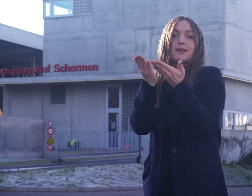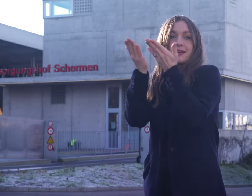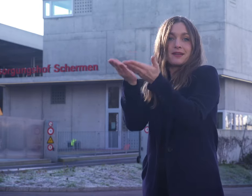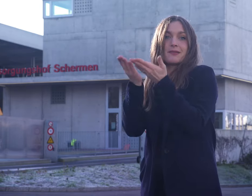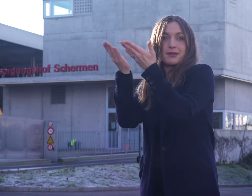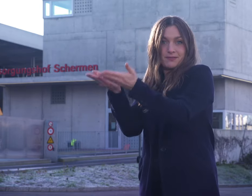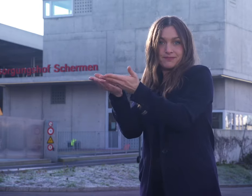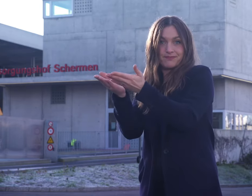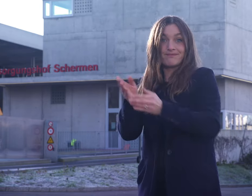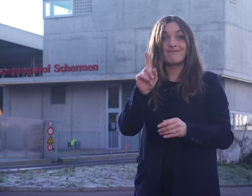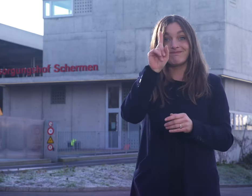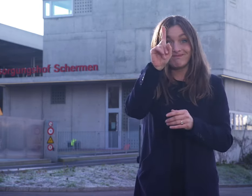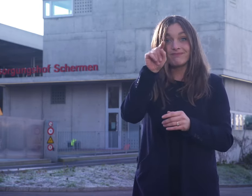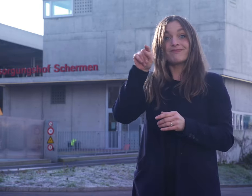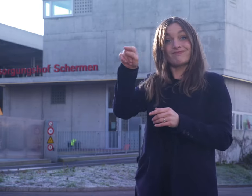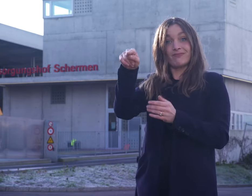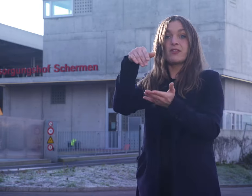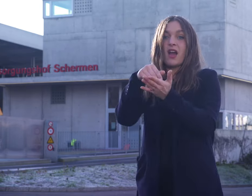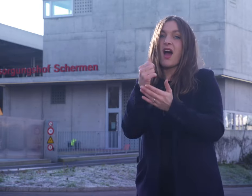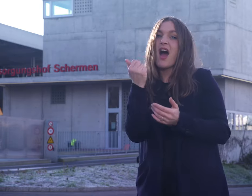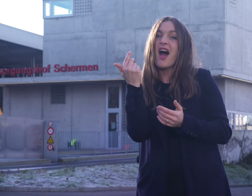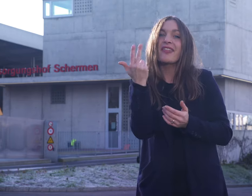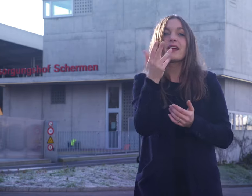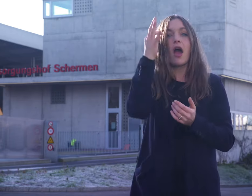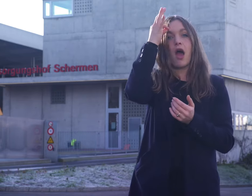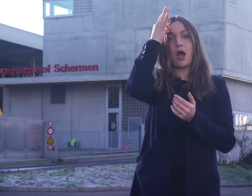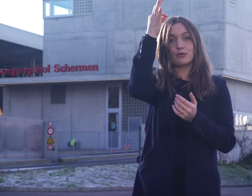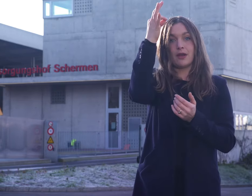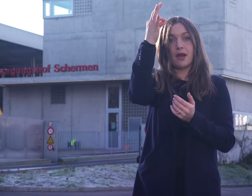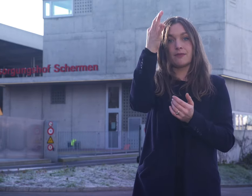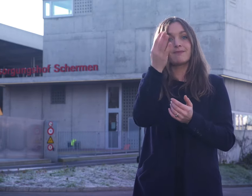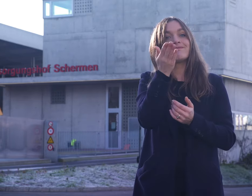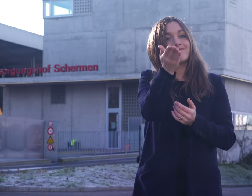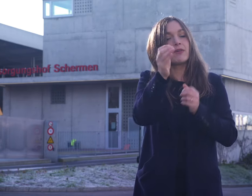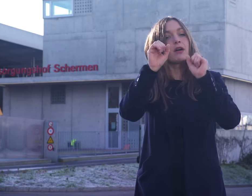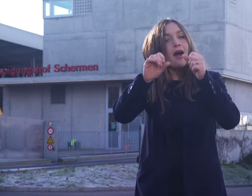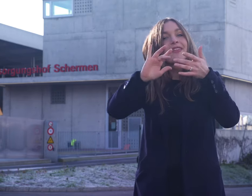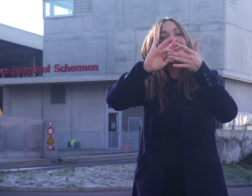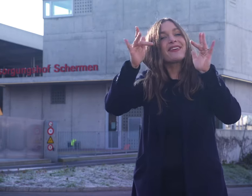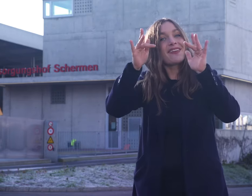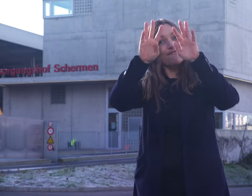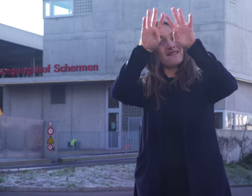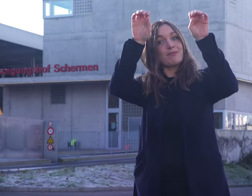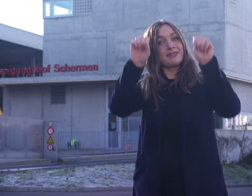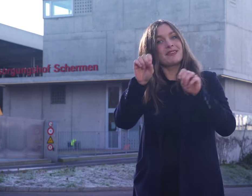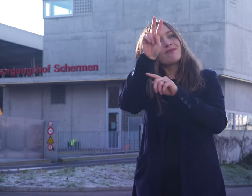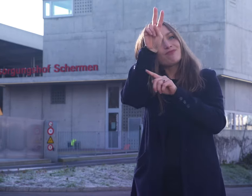wenigen Ausnahmen, die Sie auf der Webseite nachlesen können. Vieles kann kostenlos abgegeben werden.